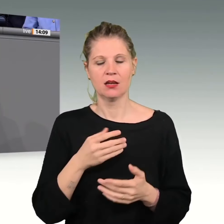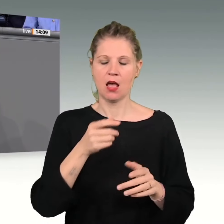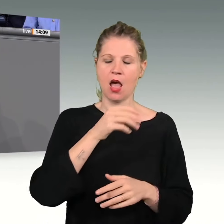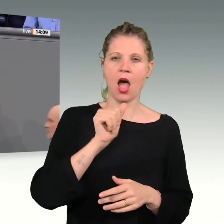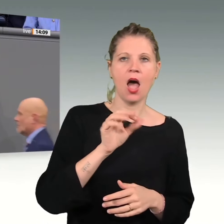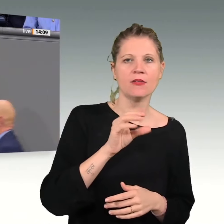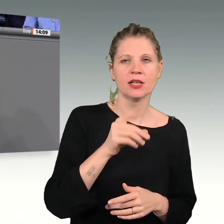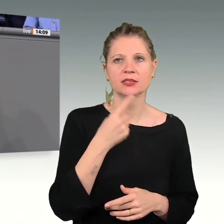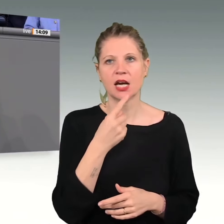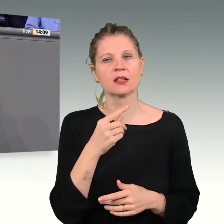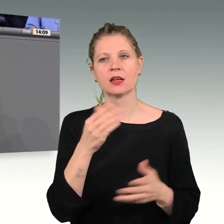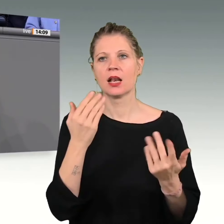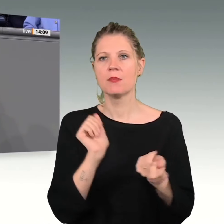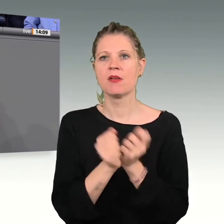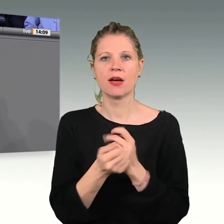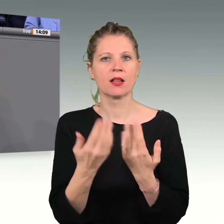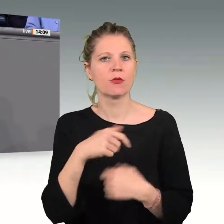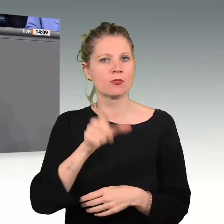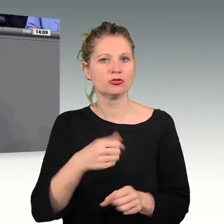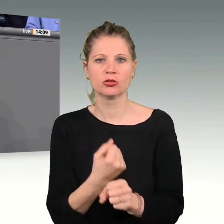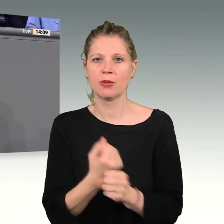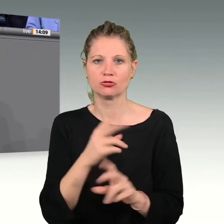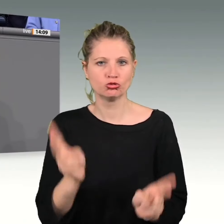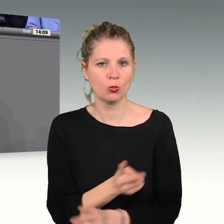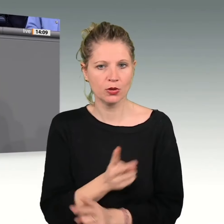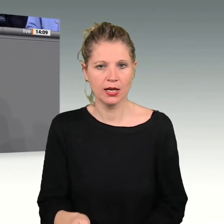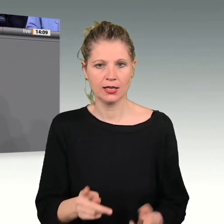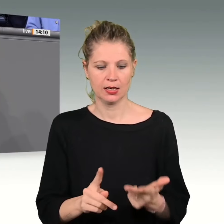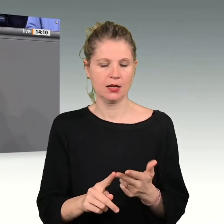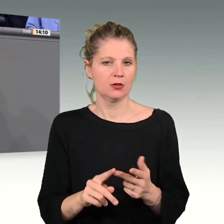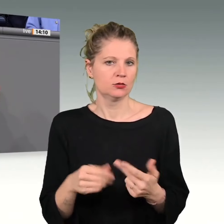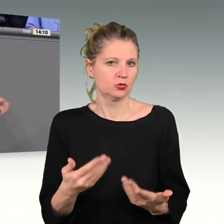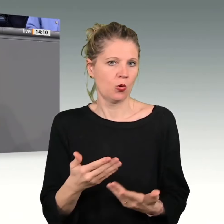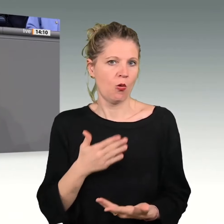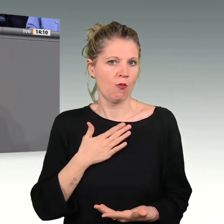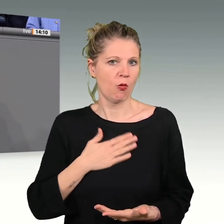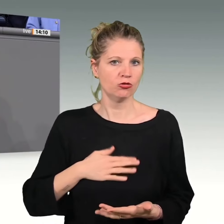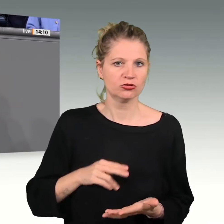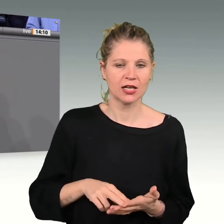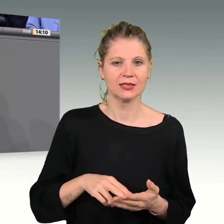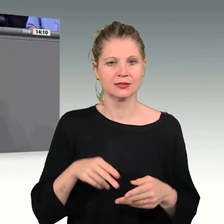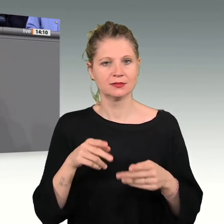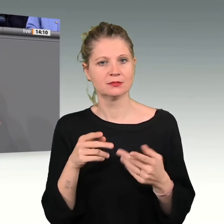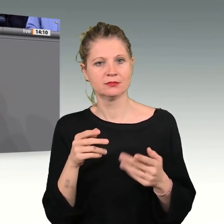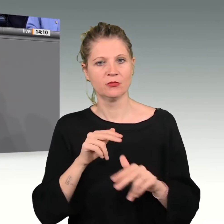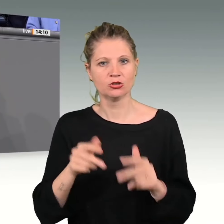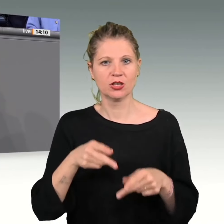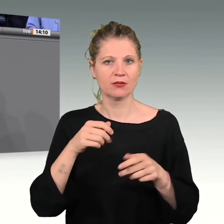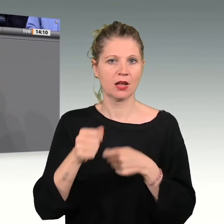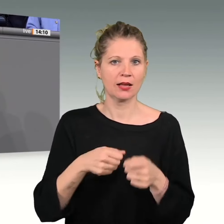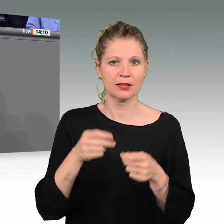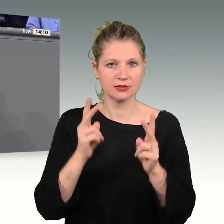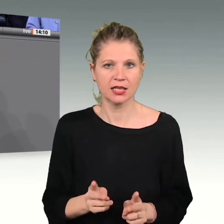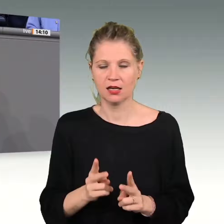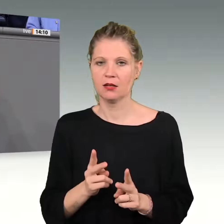Klimawandel leugnet und entsprechend jegliches Handeln, um Wirtschaft und Wohlstand zu sichern, für absurd hält, ablehnt oder rückgängig machen möchte.